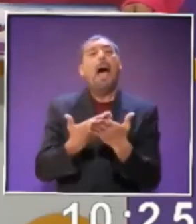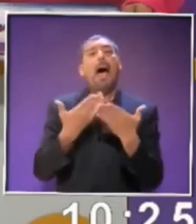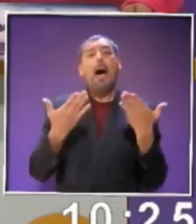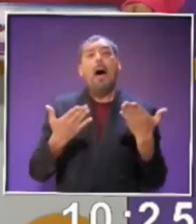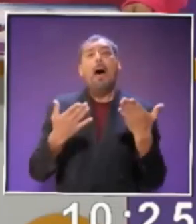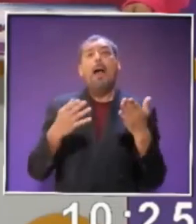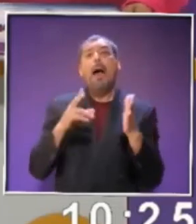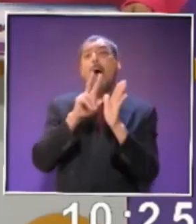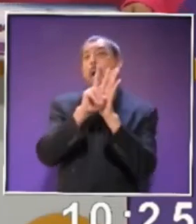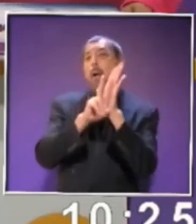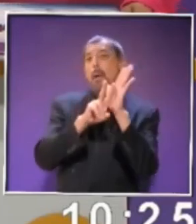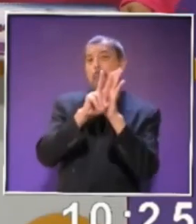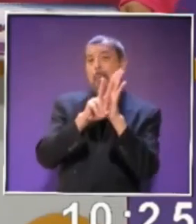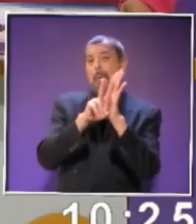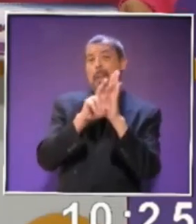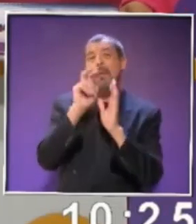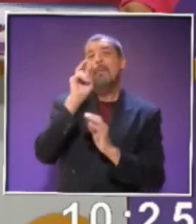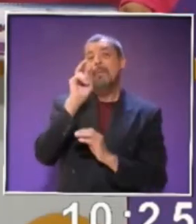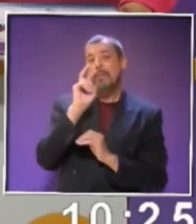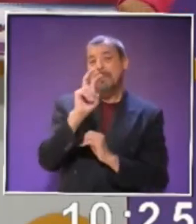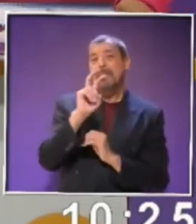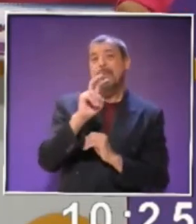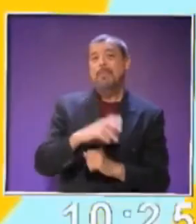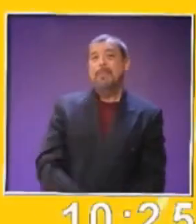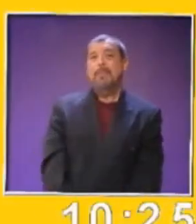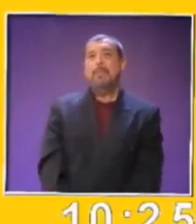al video? Muy bien, vamos. Muy bien, adelante, vamos.